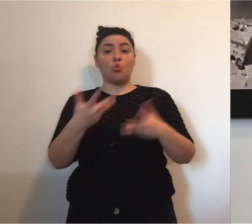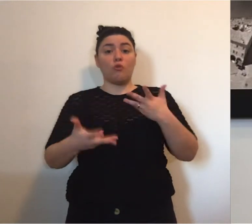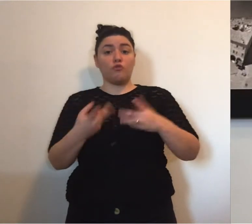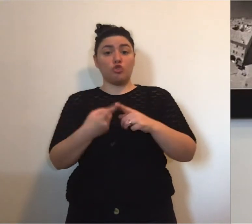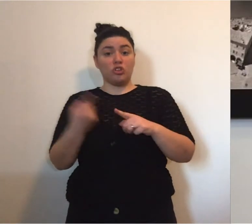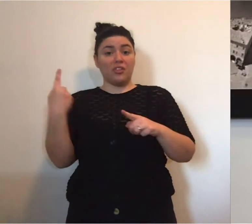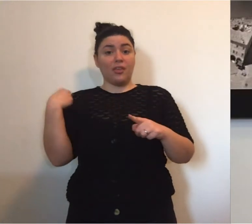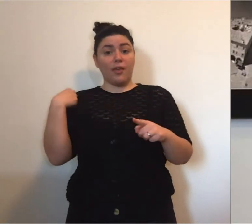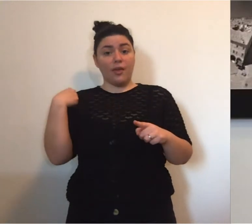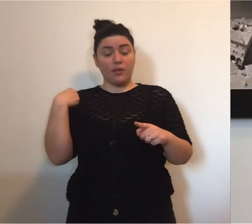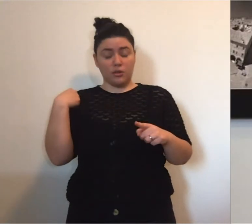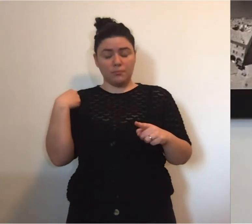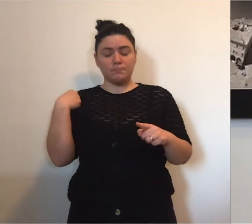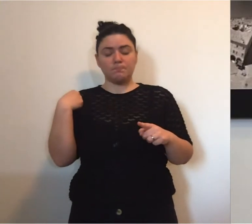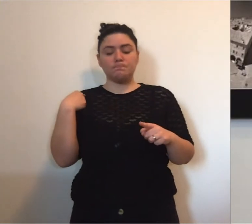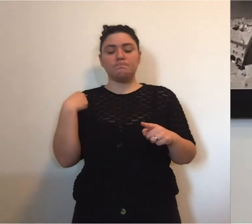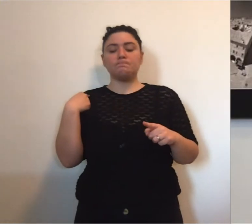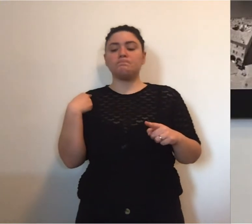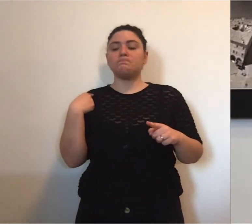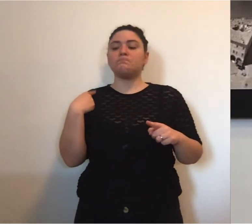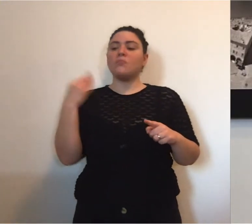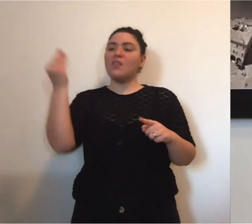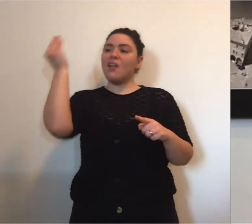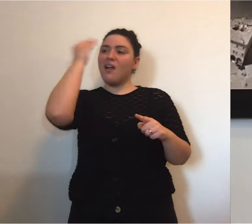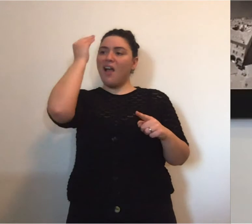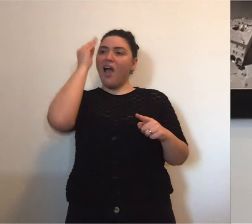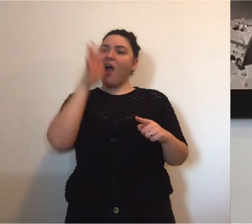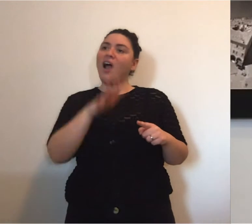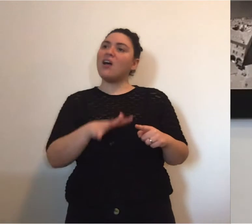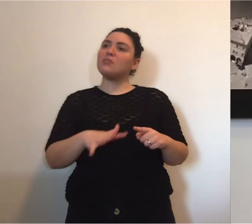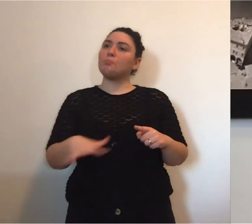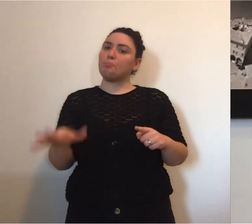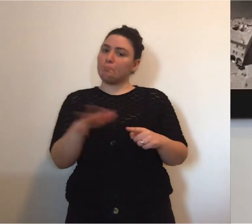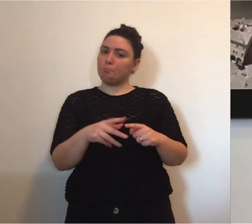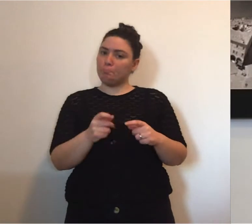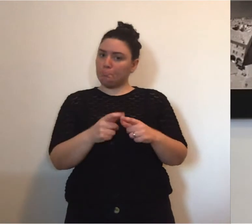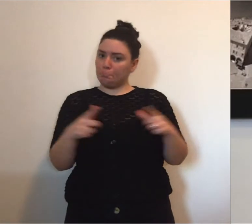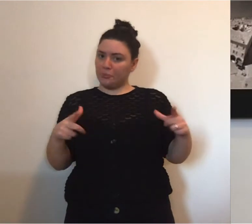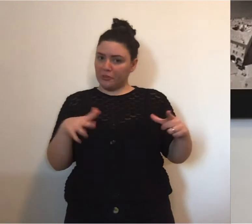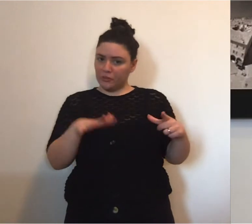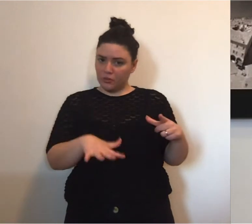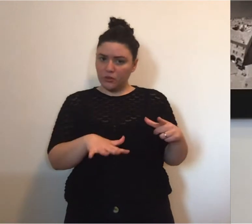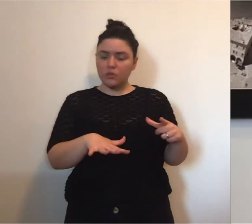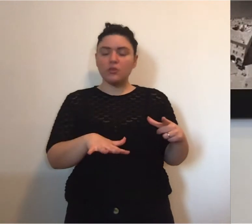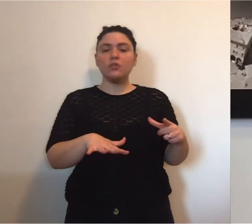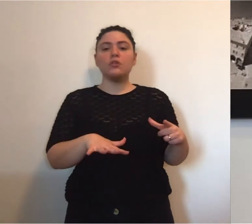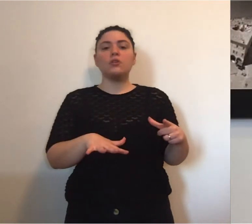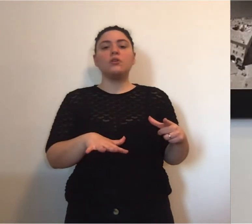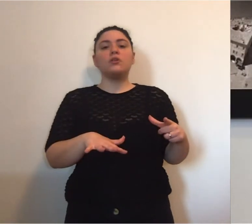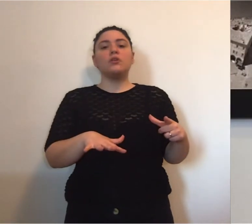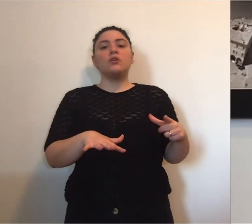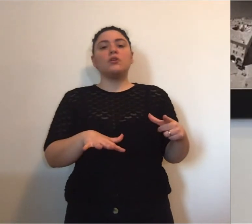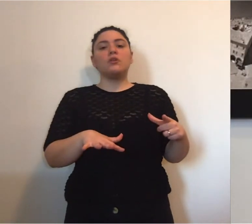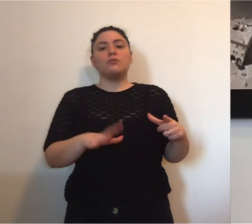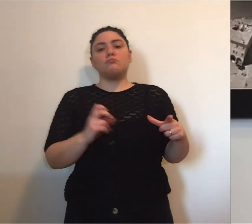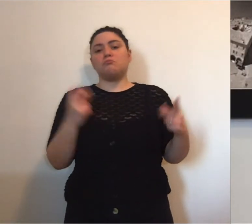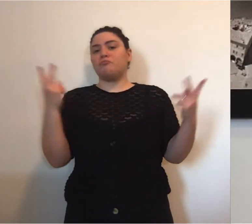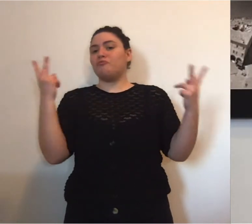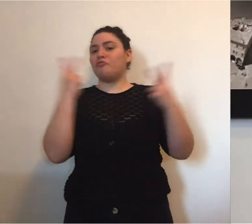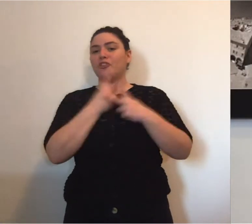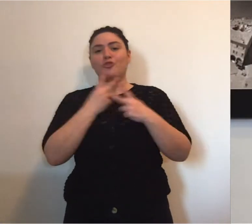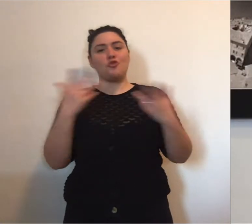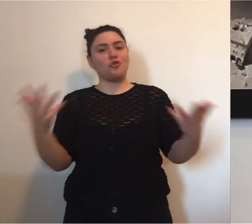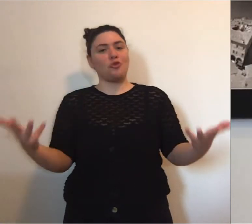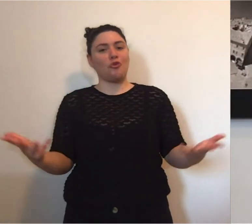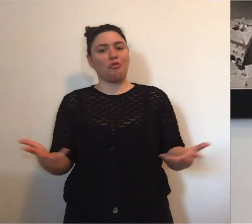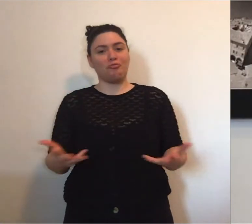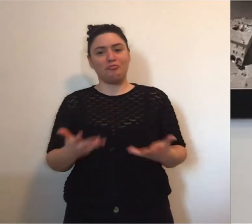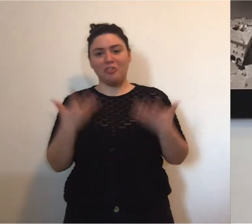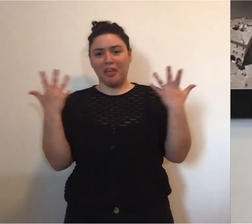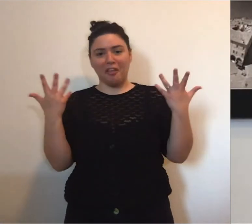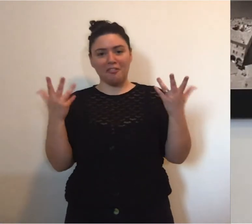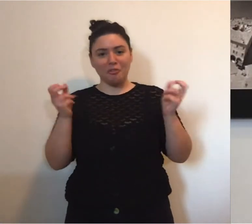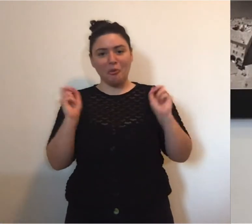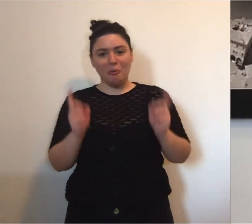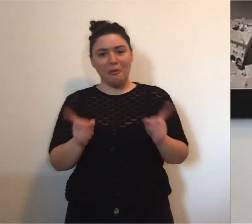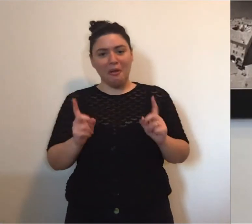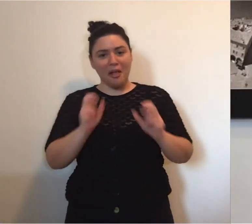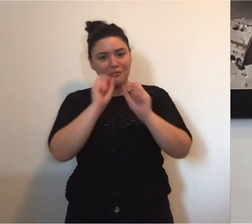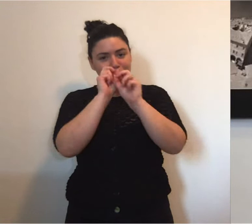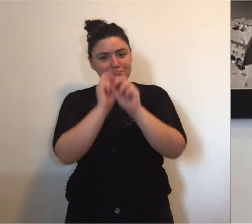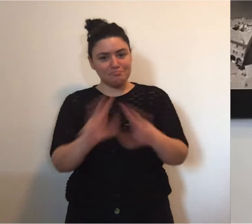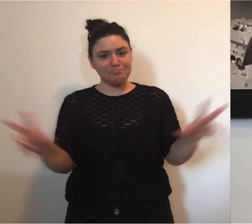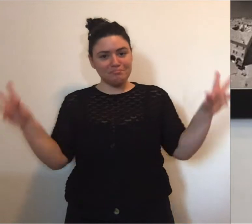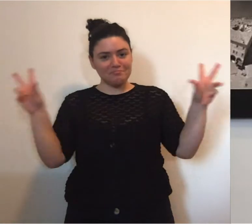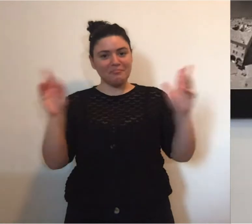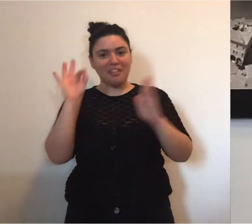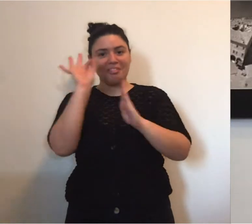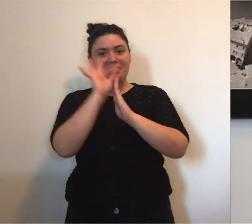53 in più rispetto a ieri. Veniamo a Carpi, sono molto contento di darvi un